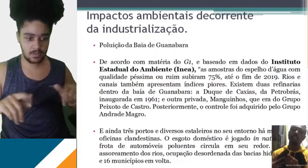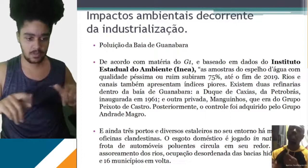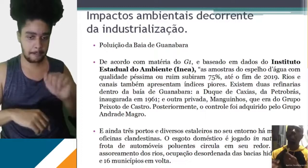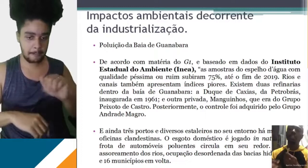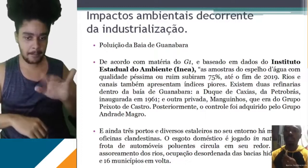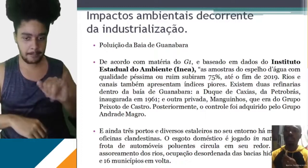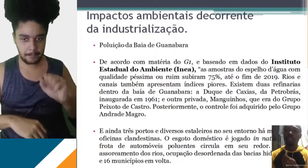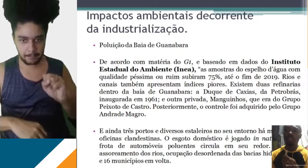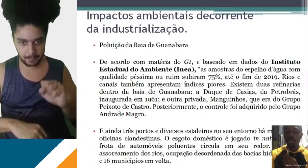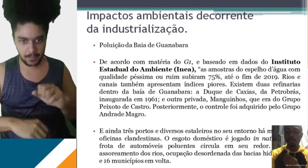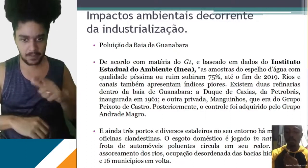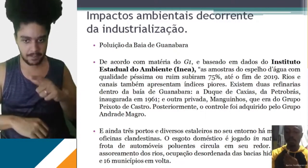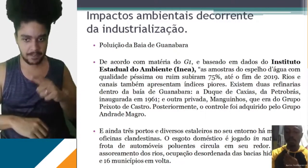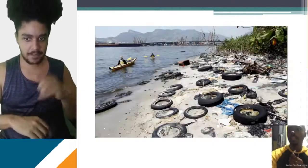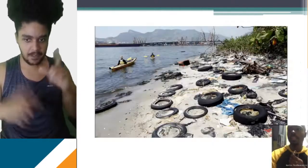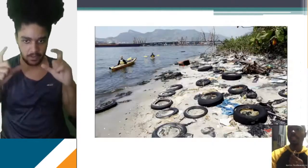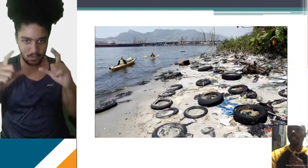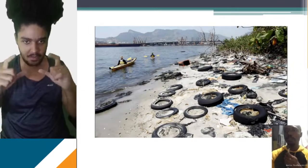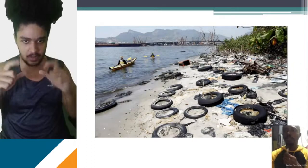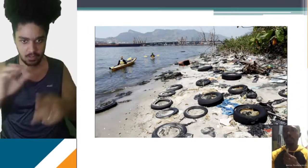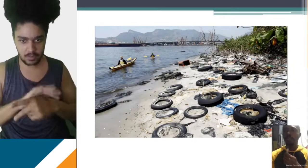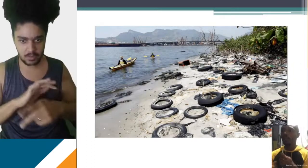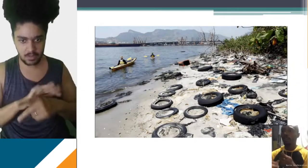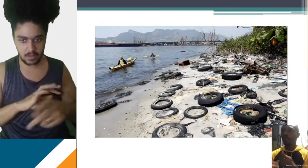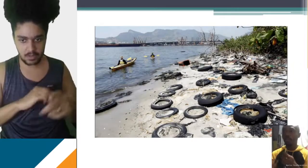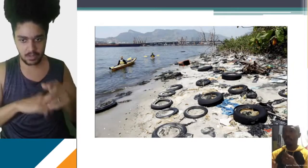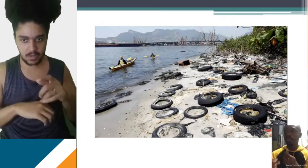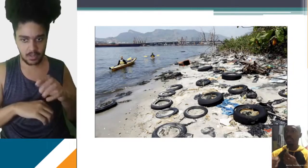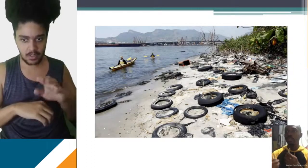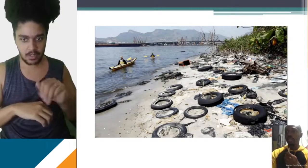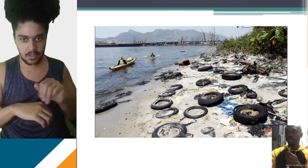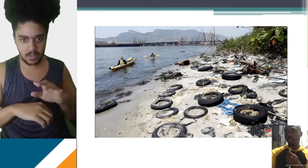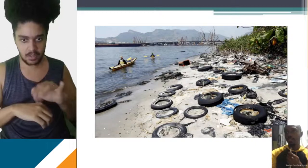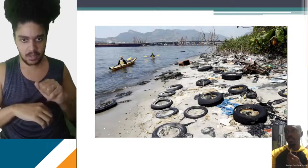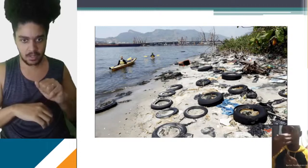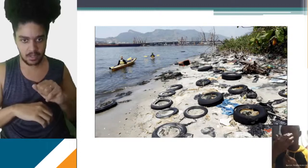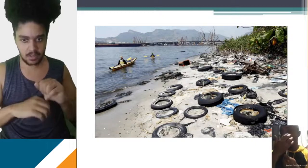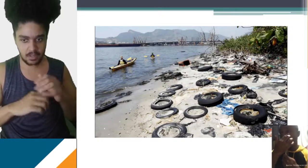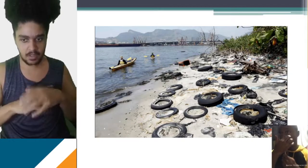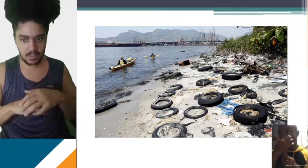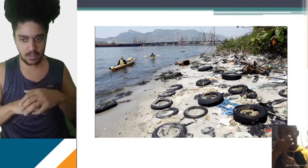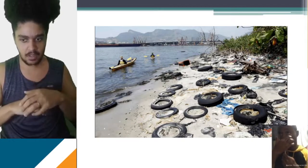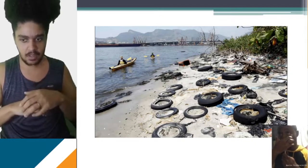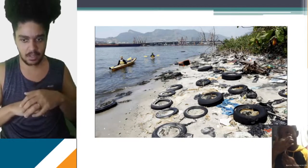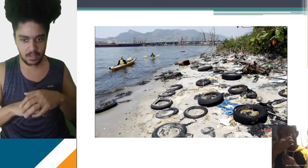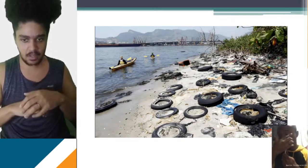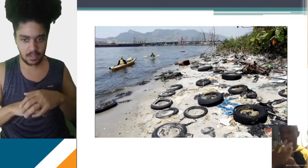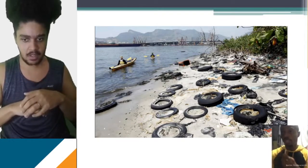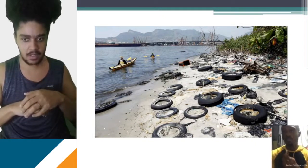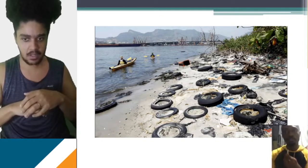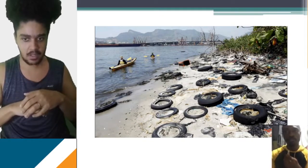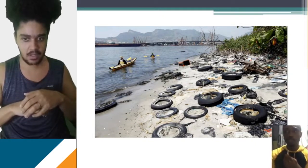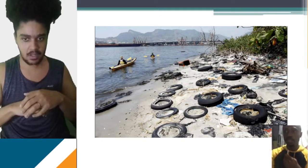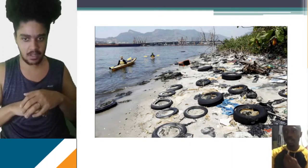municípios que estão ao redor da Bahia de Guanabara. Aqui tem uma foto para ilustrar melhor, mais ou menos, isso aqui, vocês viram ali os complexos do Porto,